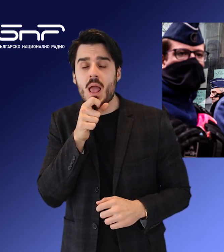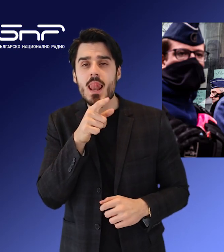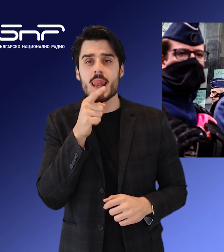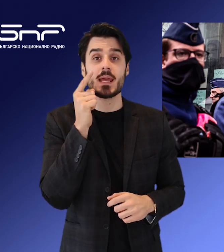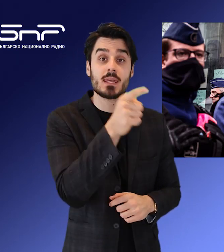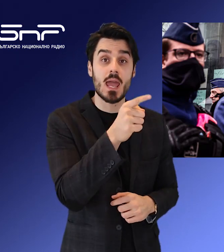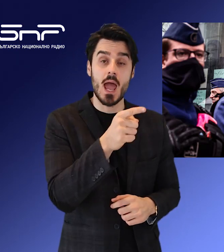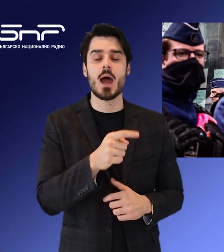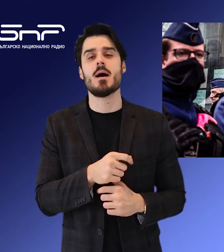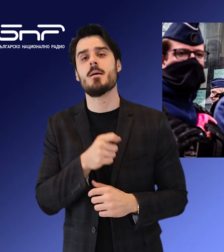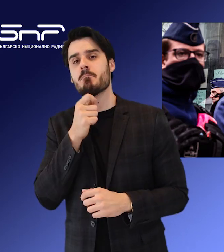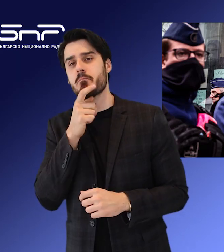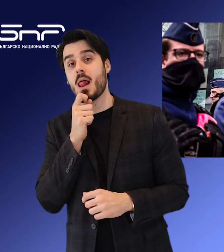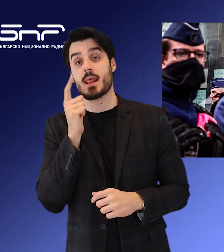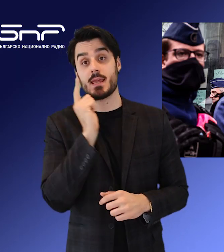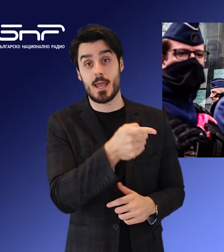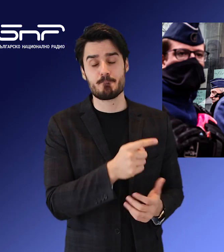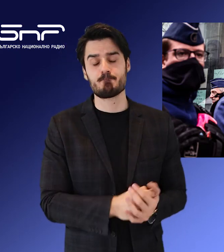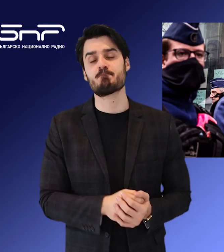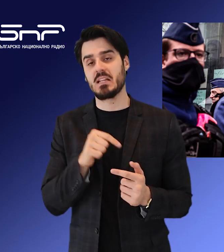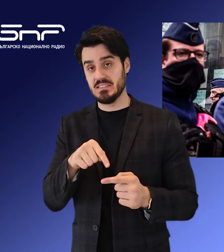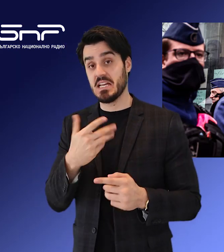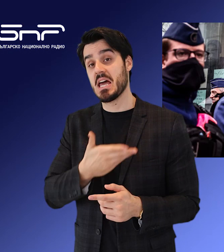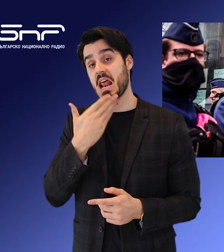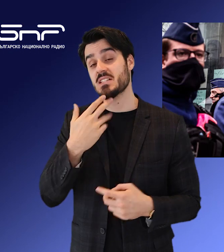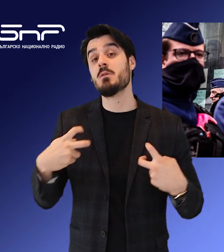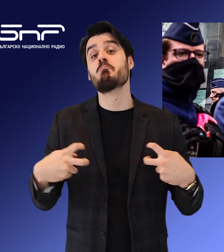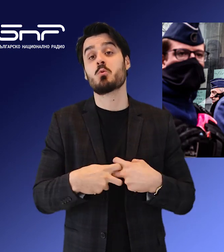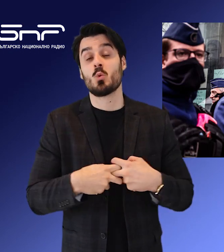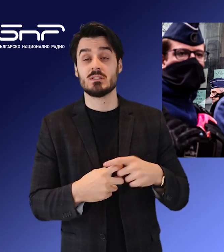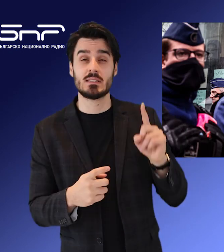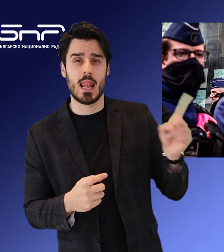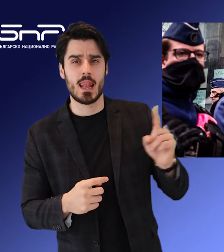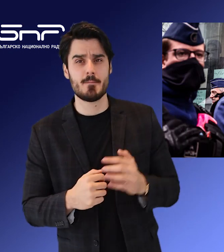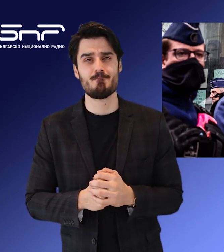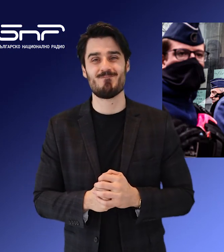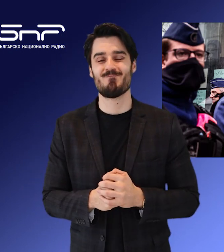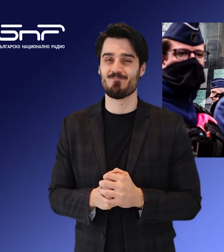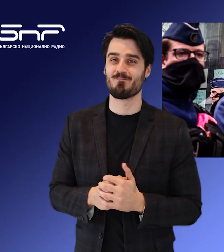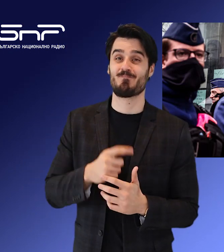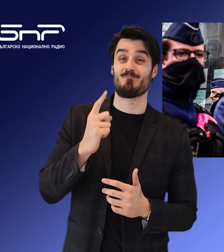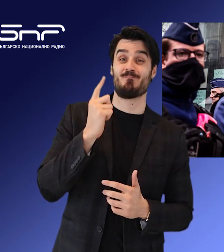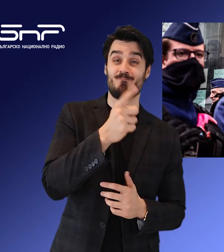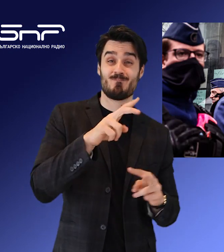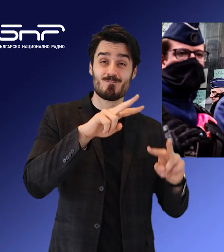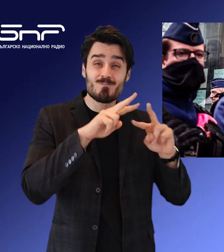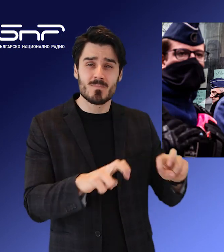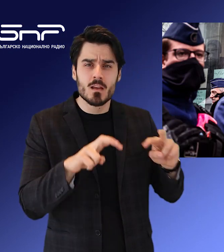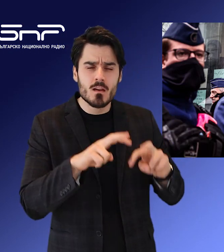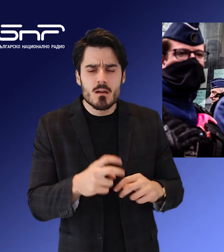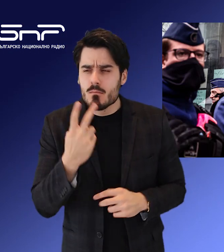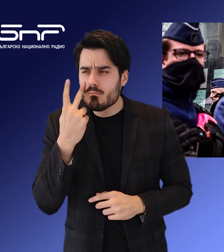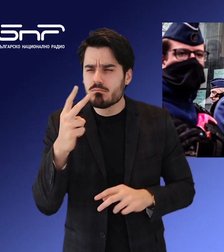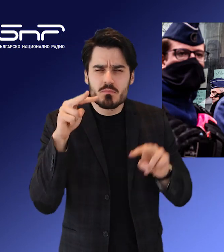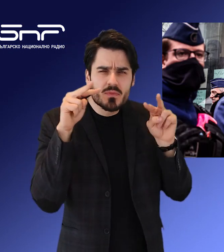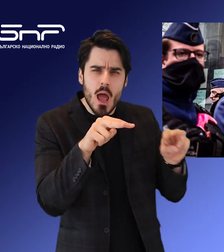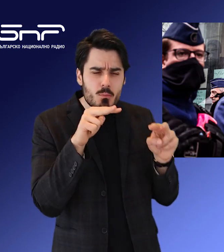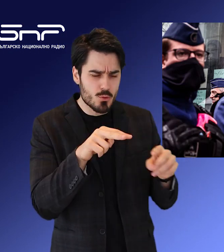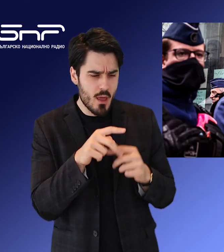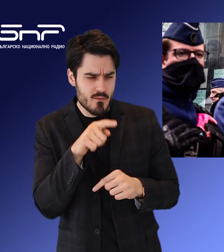Още информация сега от кореспондента ни в Брюксел, Ангелина Пискова. Според Лесуар, разследващите са наблюдавали продължително